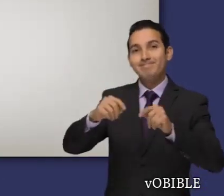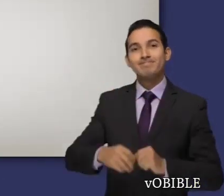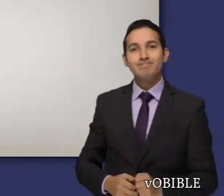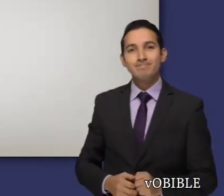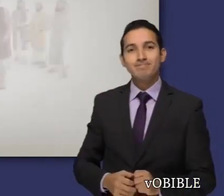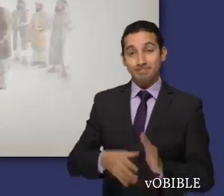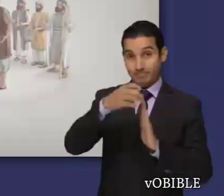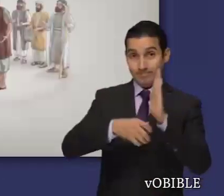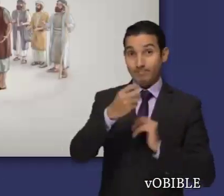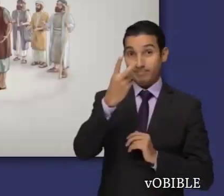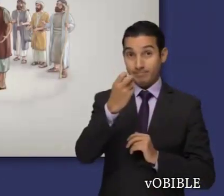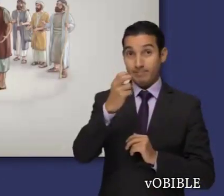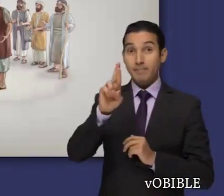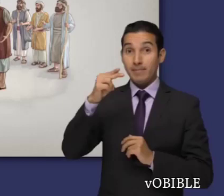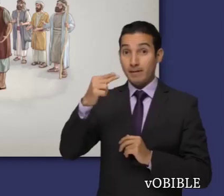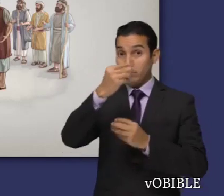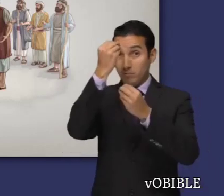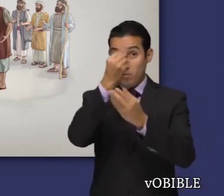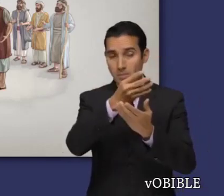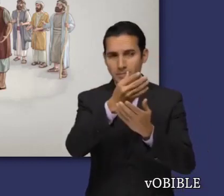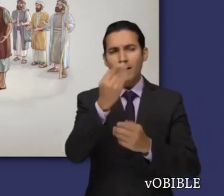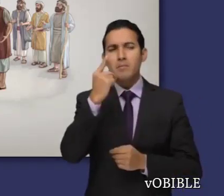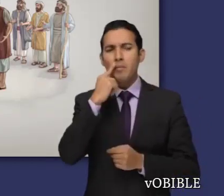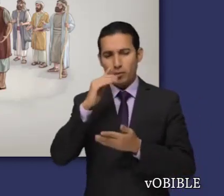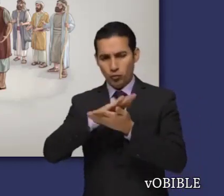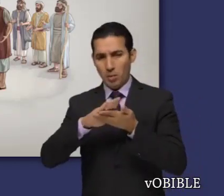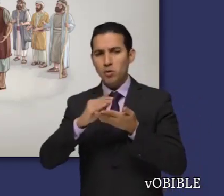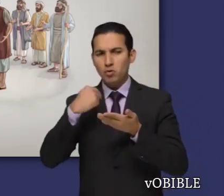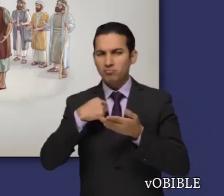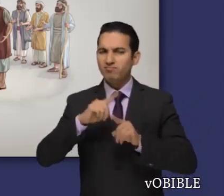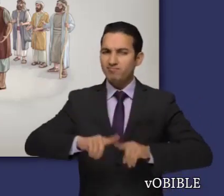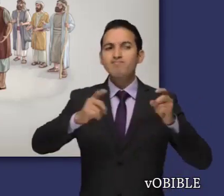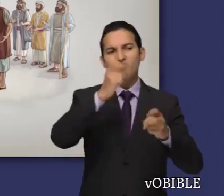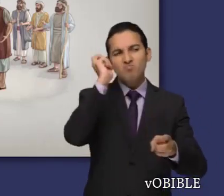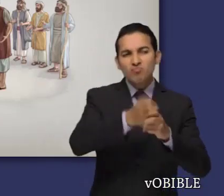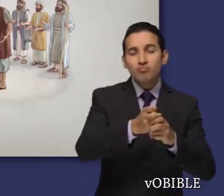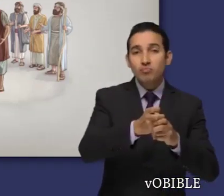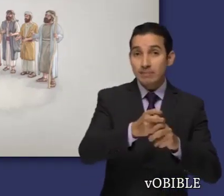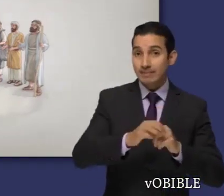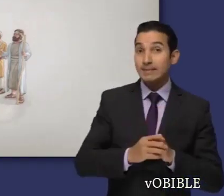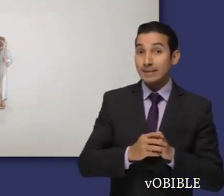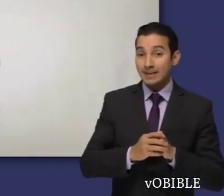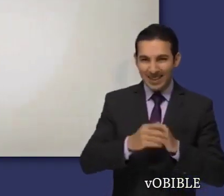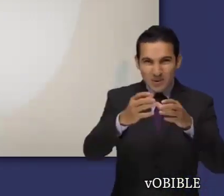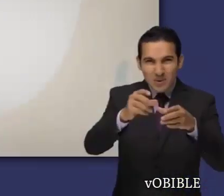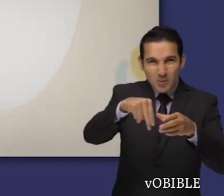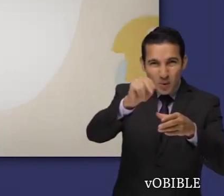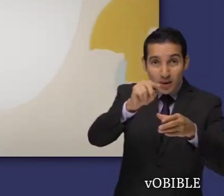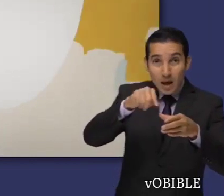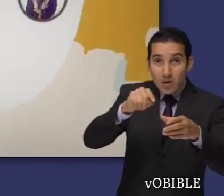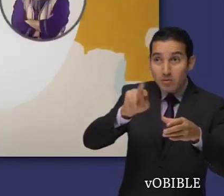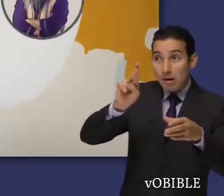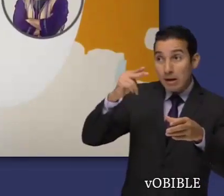En el capítulo 12, Rehoboam le asegura al pueblo que será un rey todavía más duro que su padre. Diez